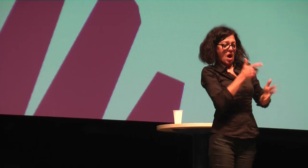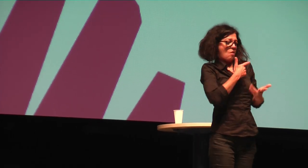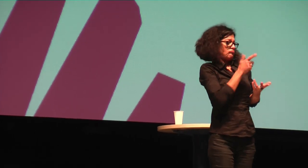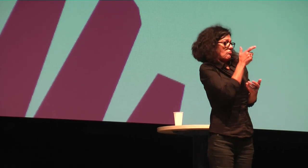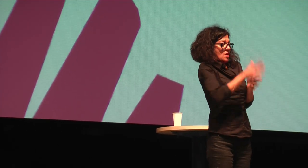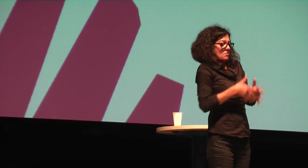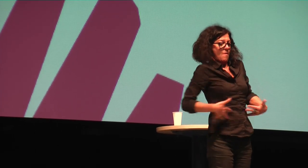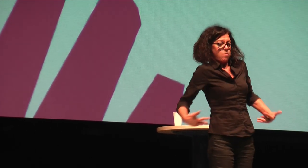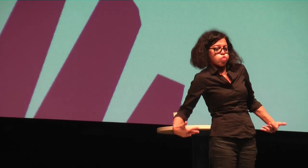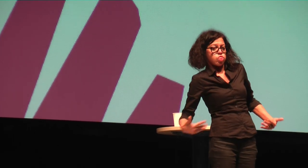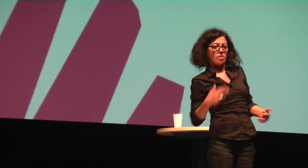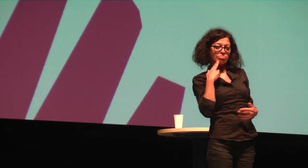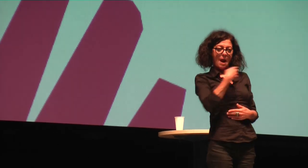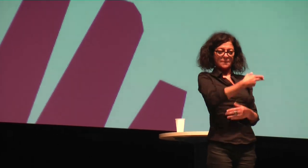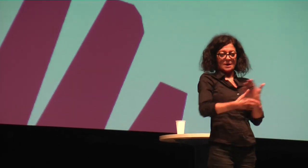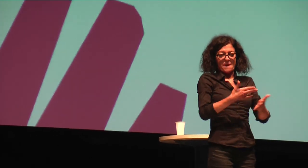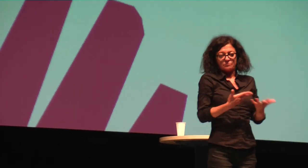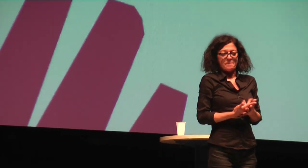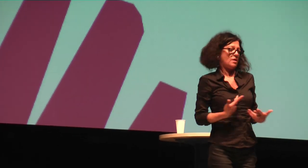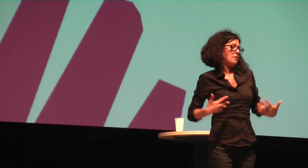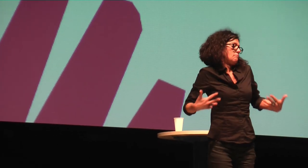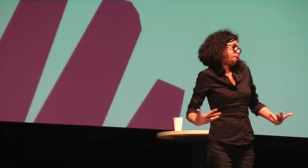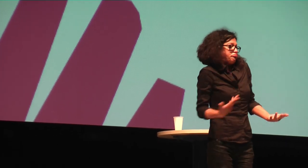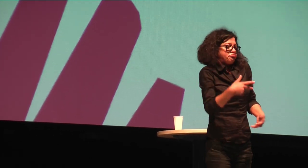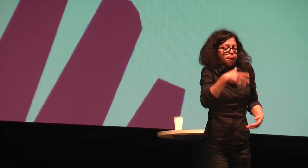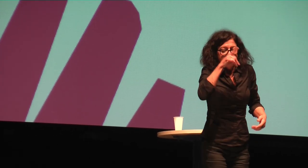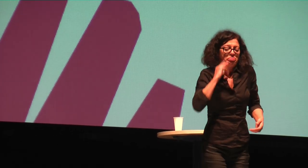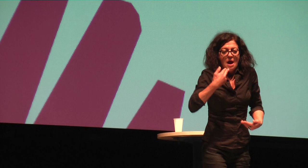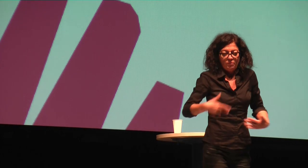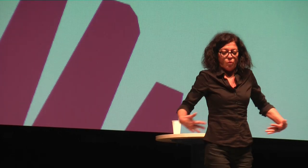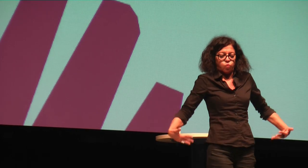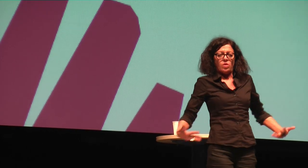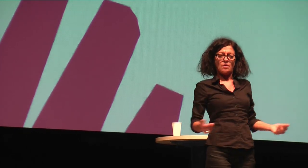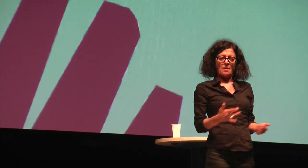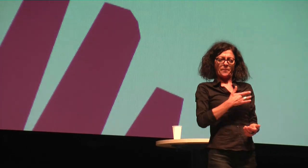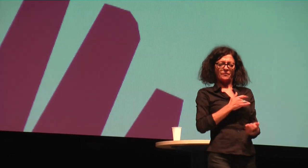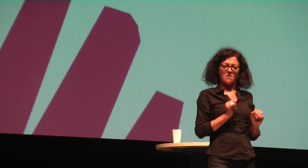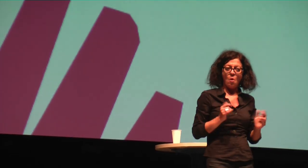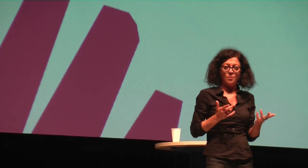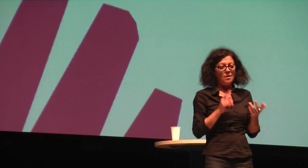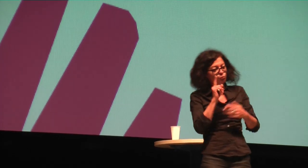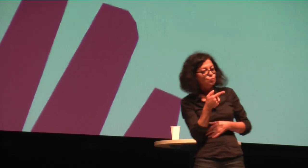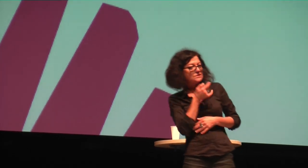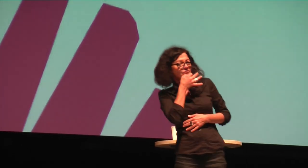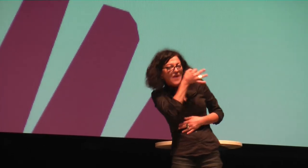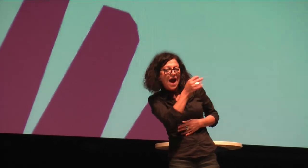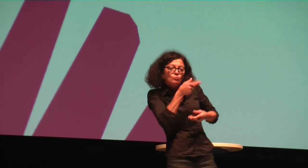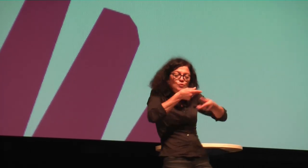mich zum Beispiel über diese Gebärde für Frau auf? Warum jemand, eine Namensgebärde hat, die eine dicke